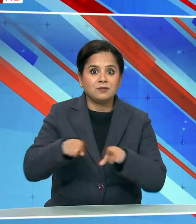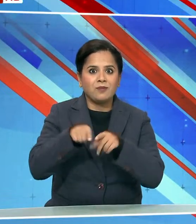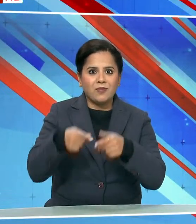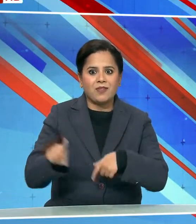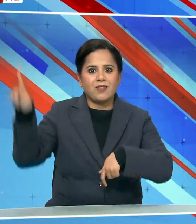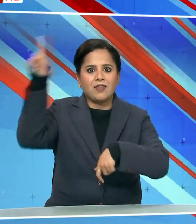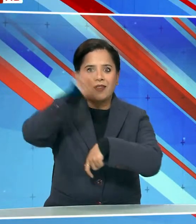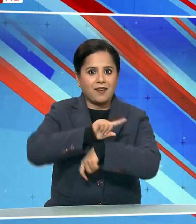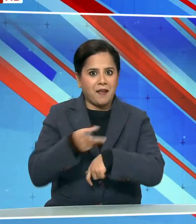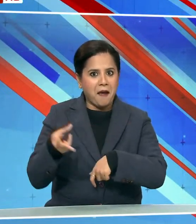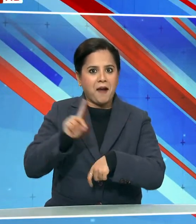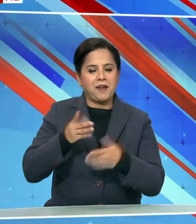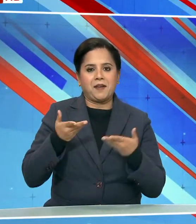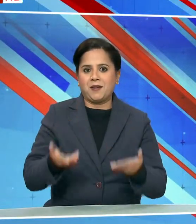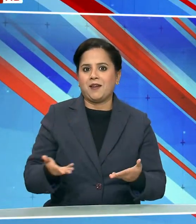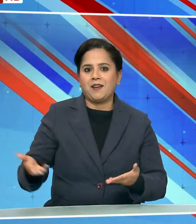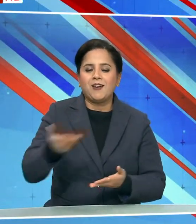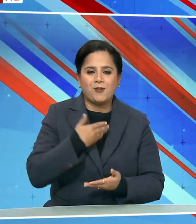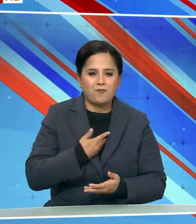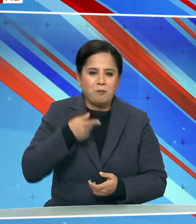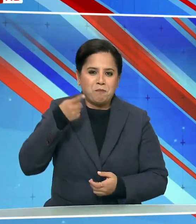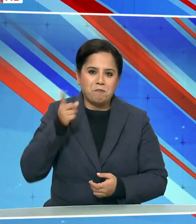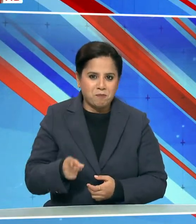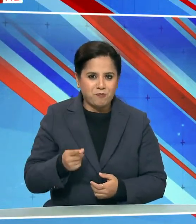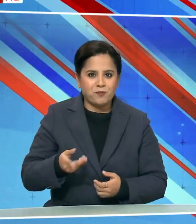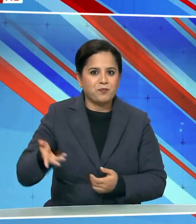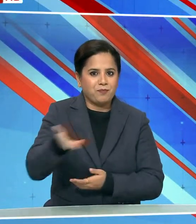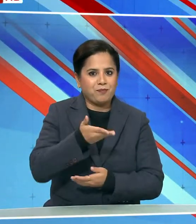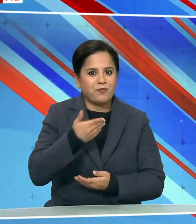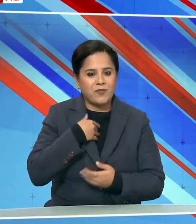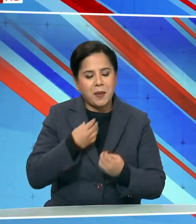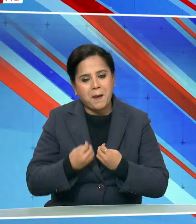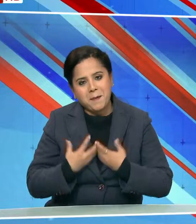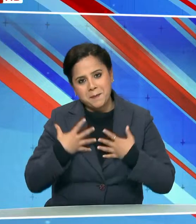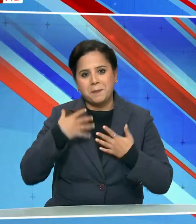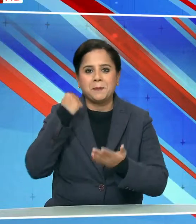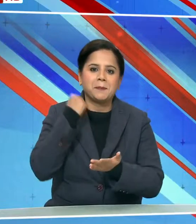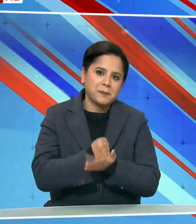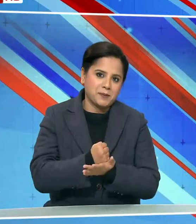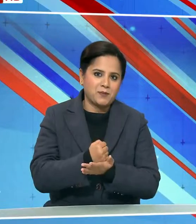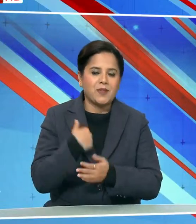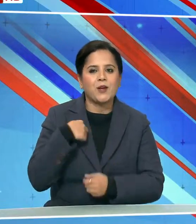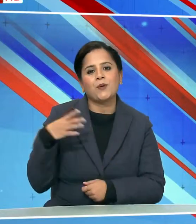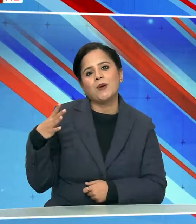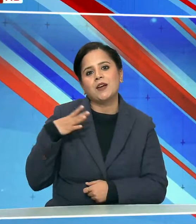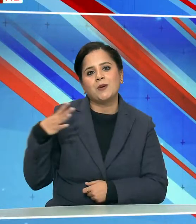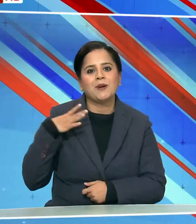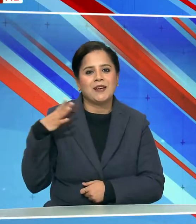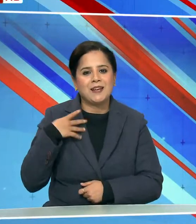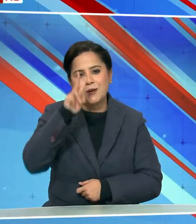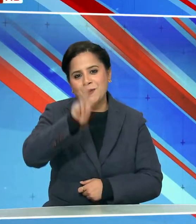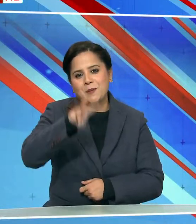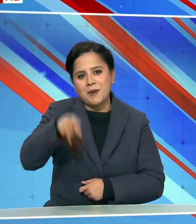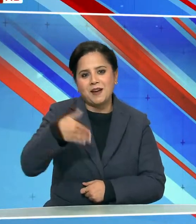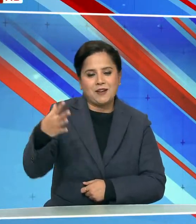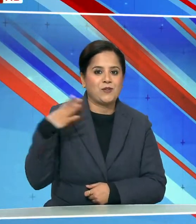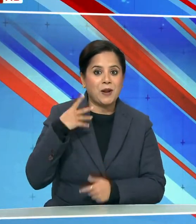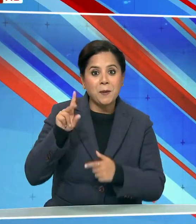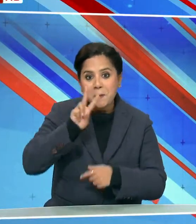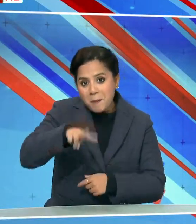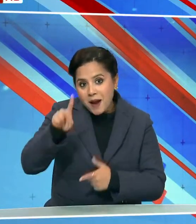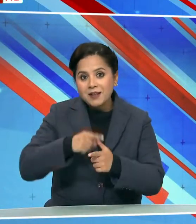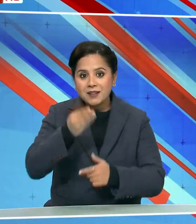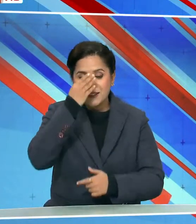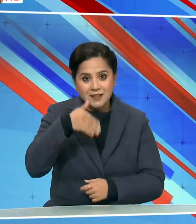इसको तो हम लोग बहुत ही उत्सा से उसका इंतजार कर रहा है हम लोग बाइस तारीक का बाइस जनमेरी को